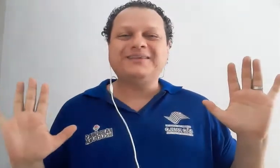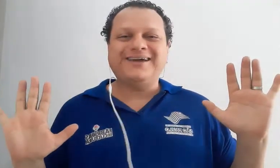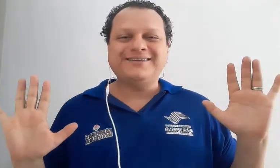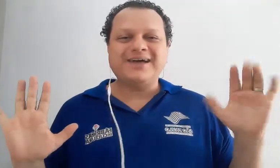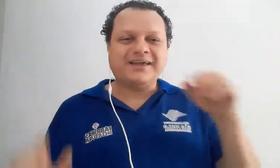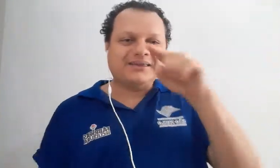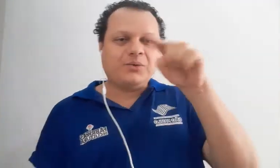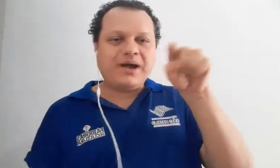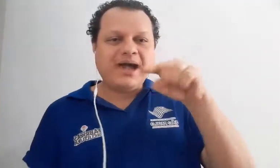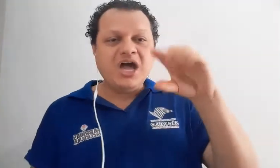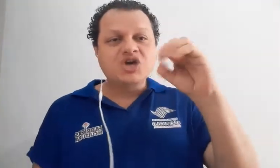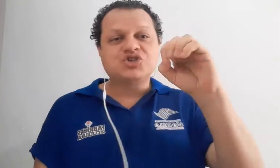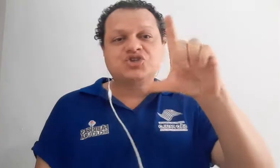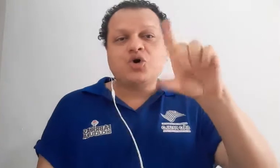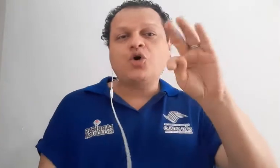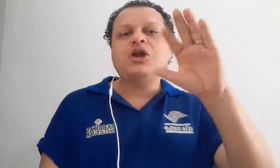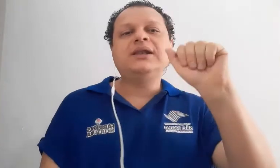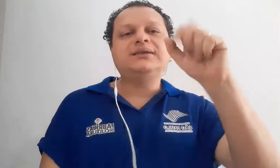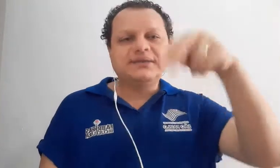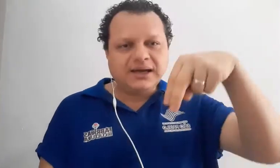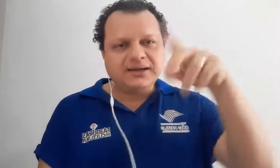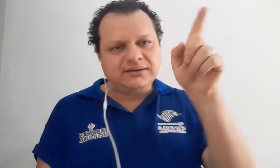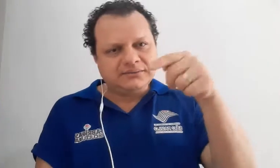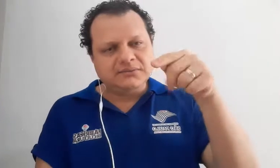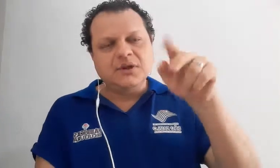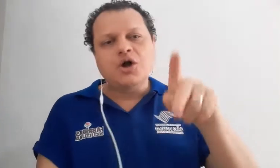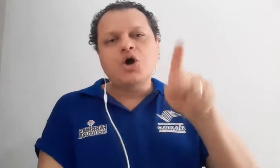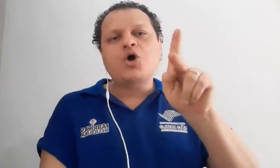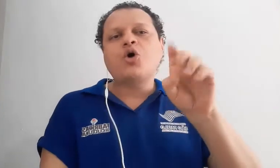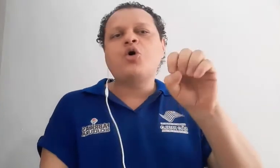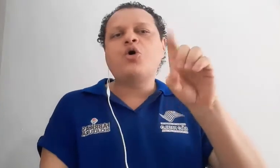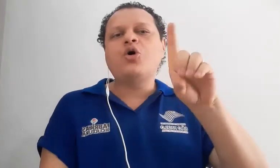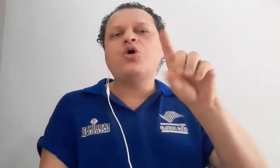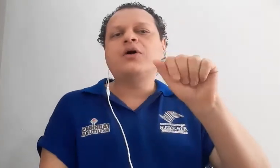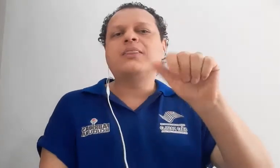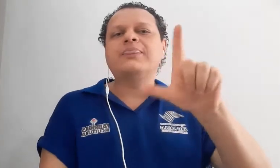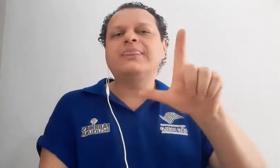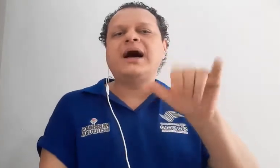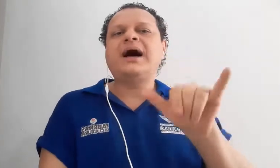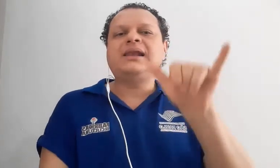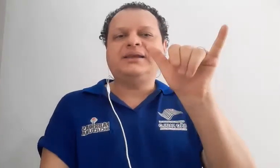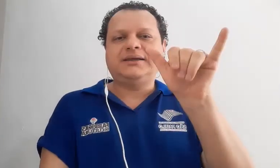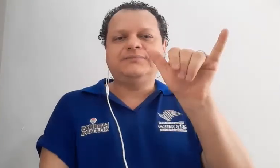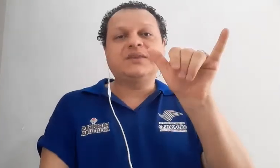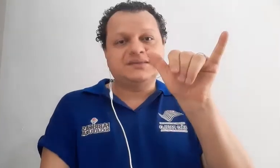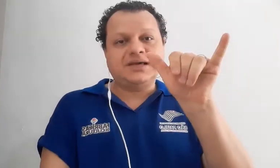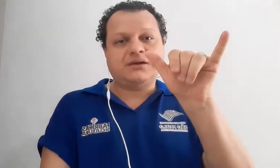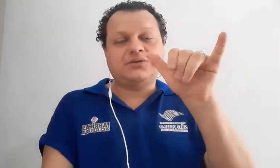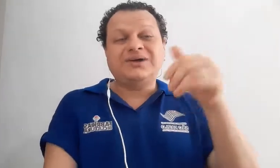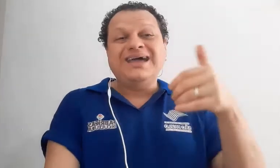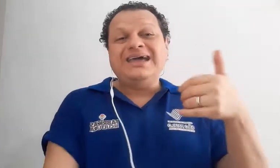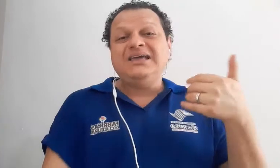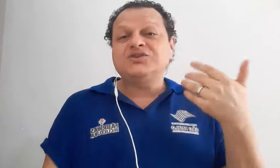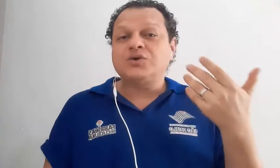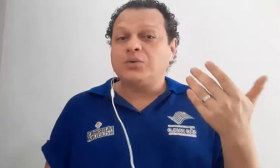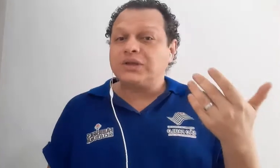deles aí. Então é Zoltan Kodali, certo? E Zoltan